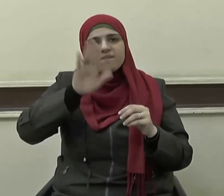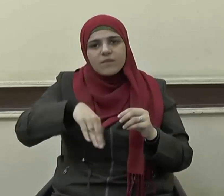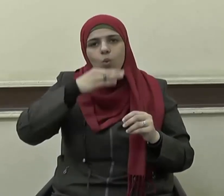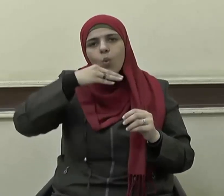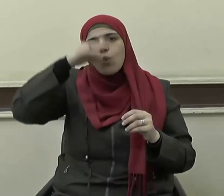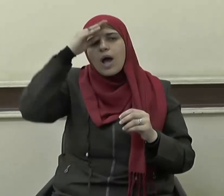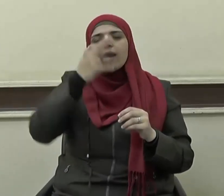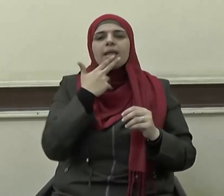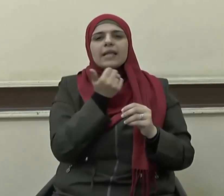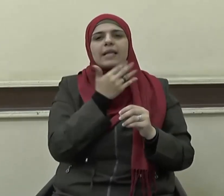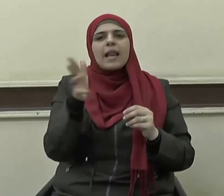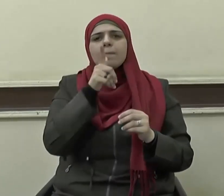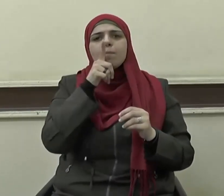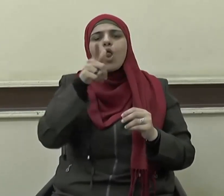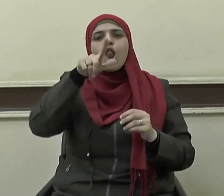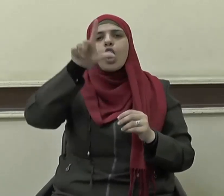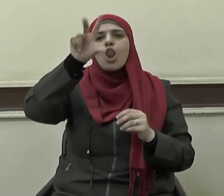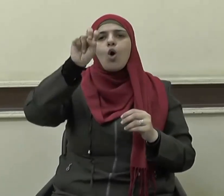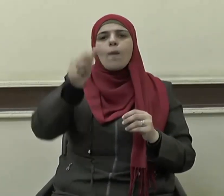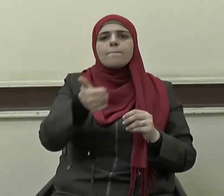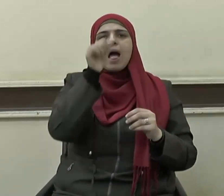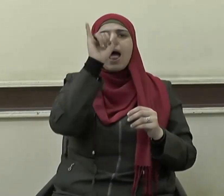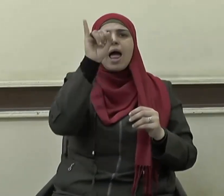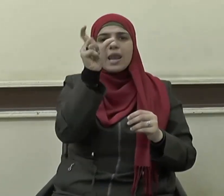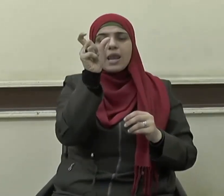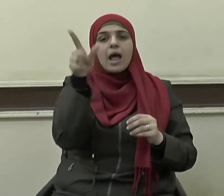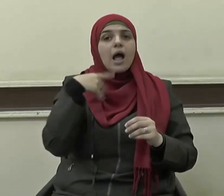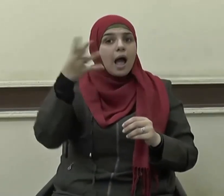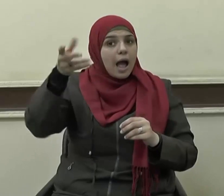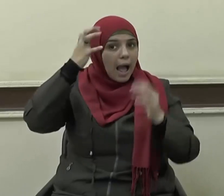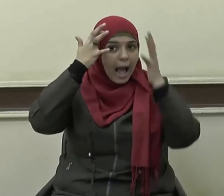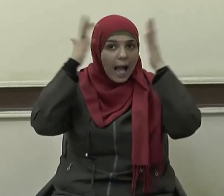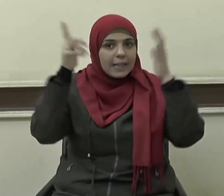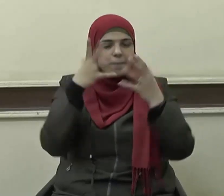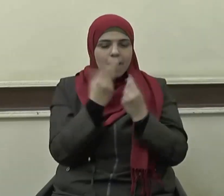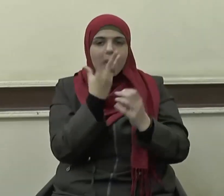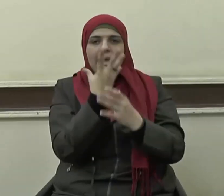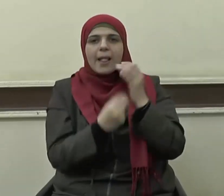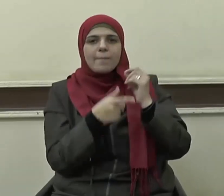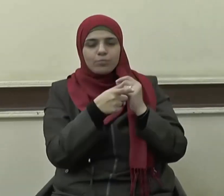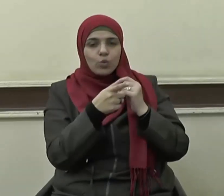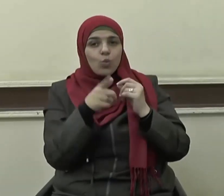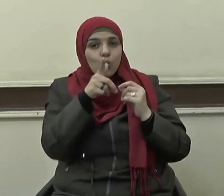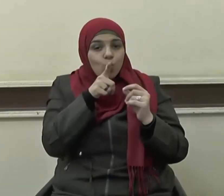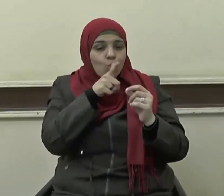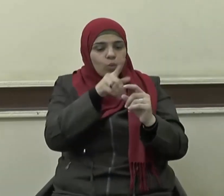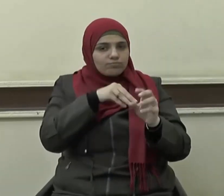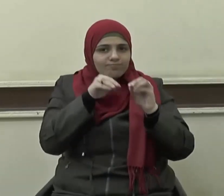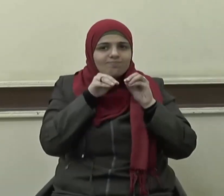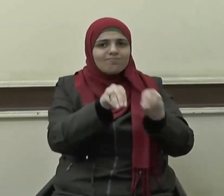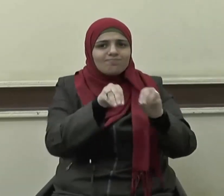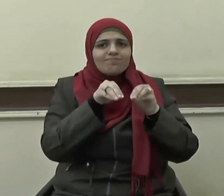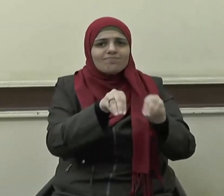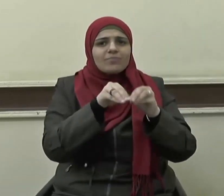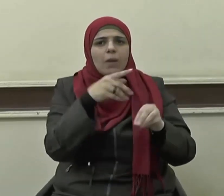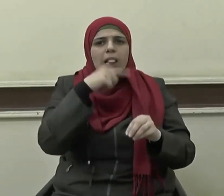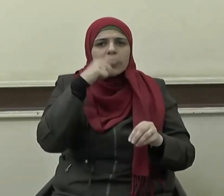ما كان من لقمان الحكيم مع ابنه حيث غرس فيه الجوانب الدينية